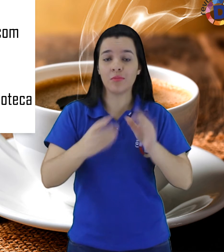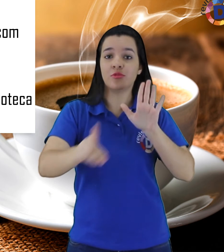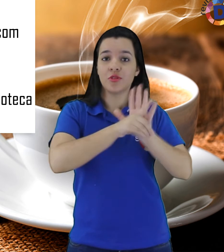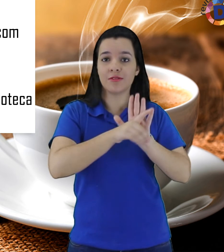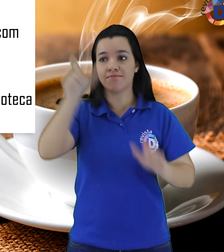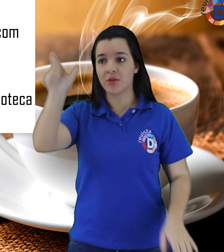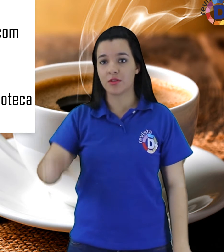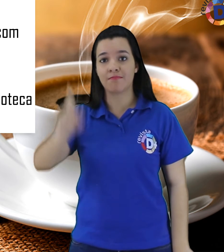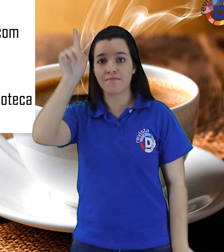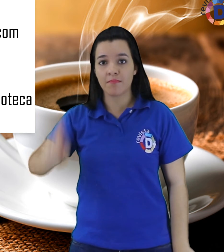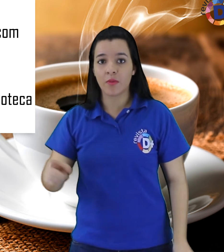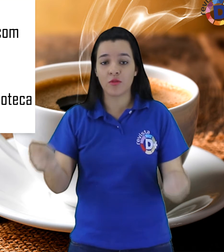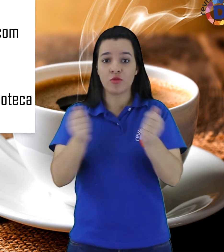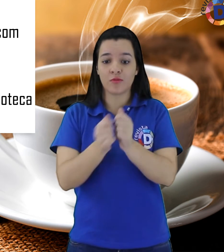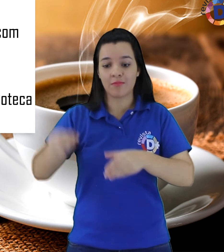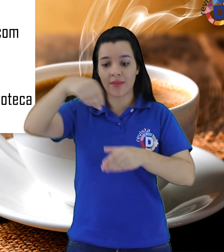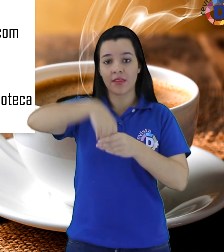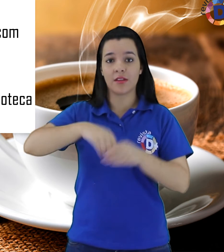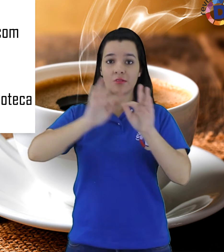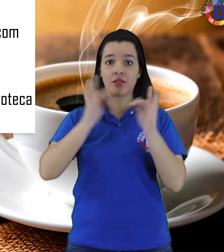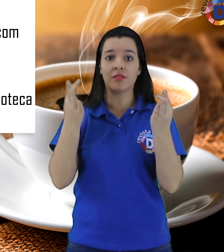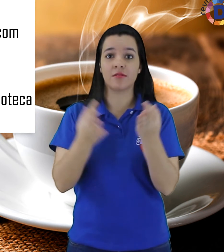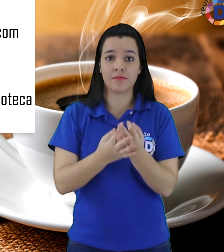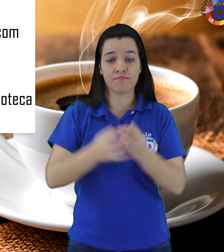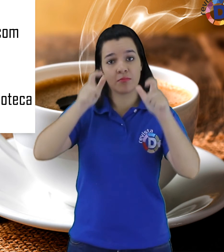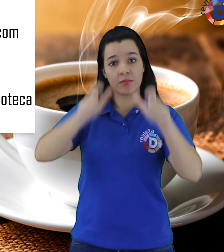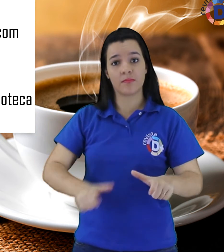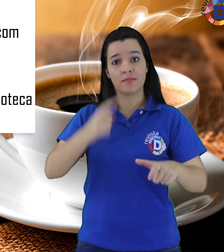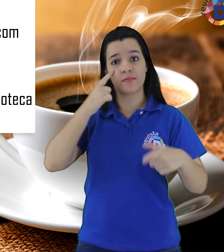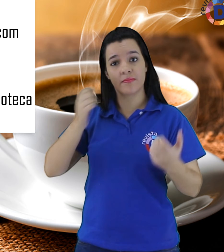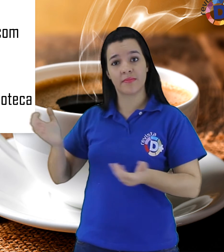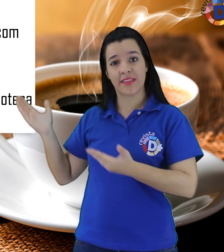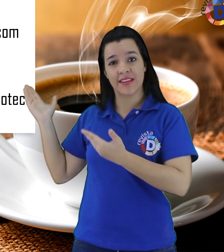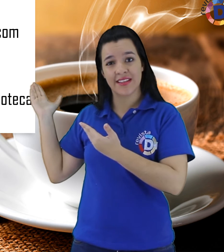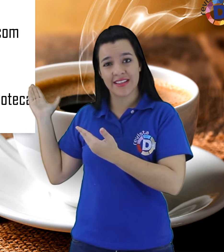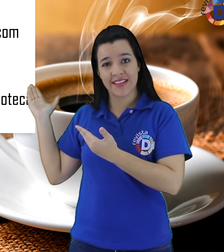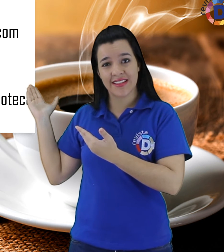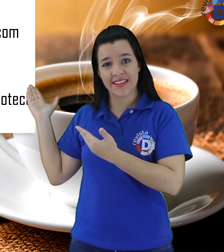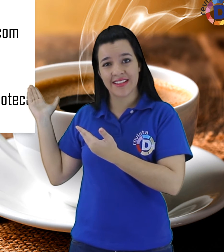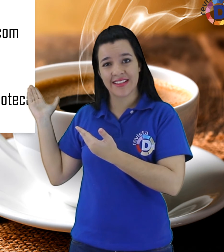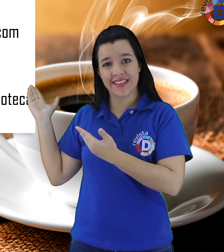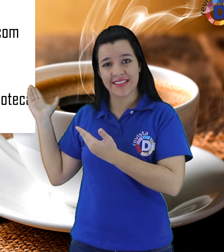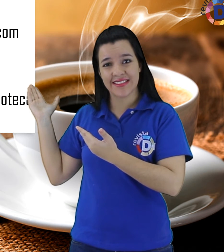Centro de Formação Cultural Cidade Tiradentes Biblioteca Térreo